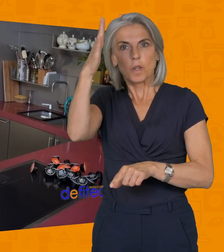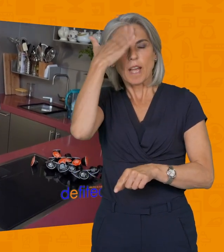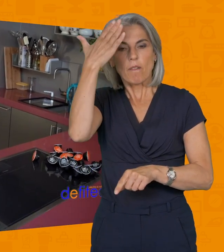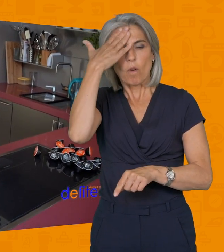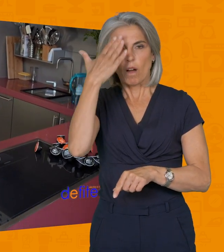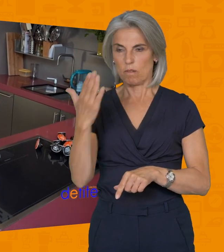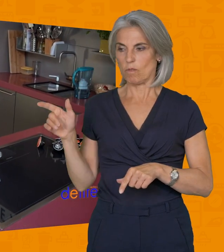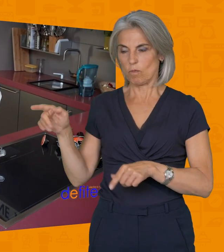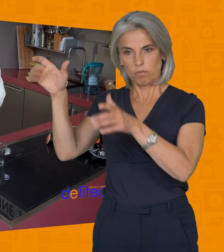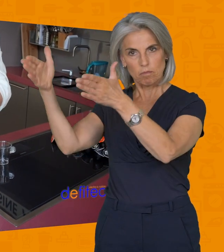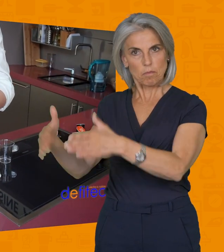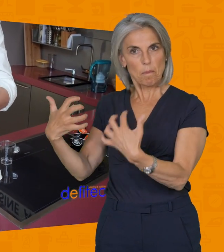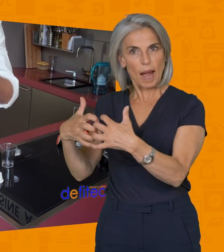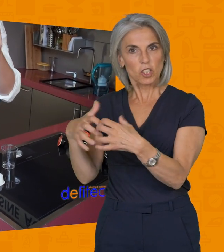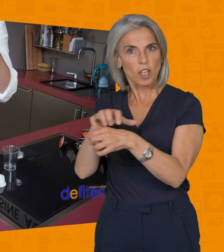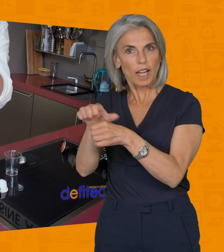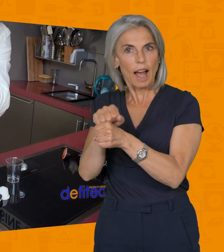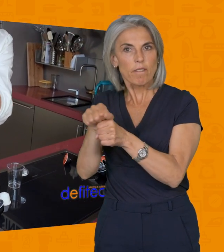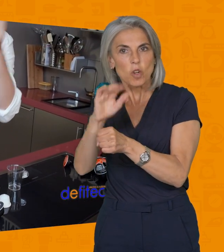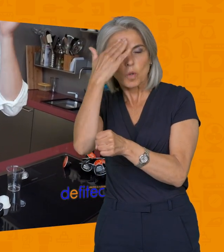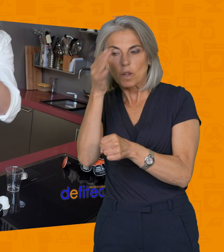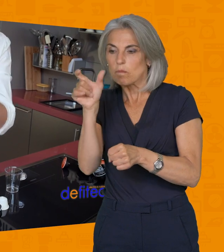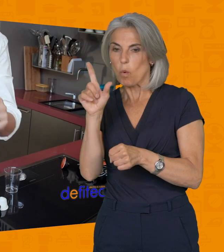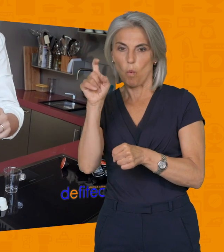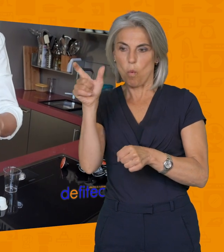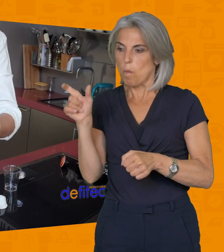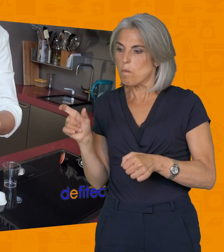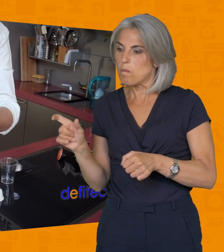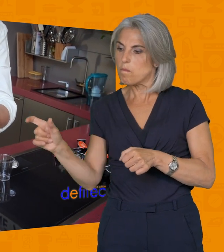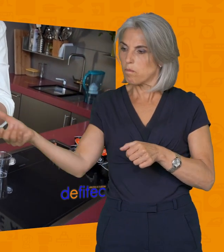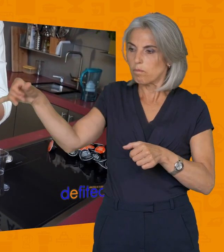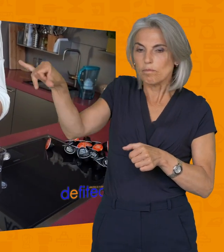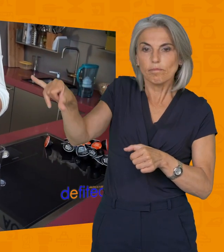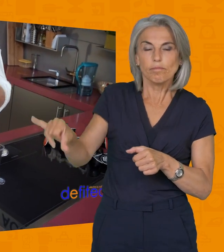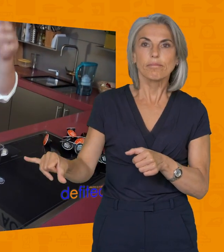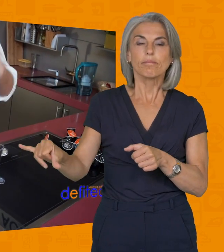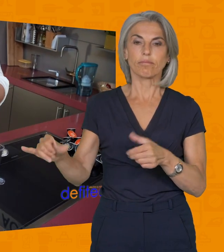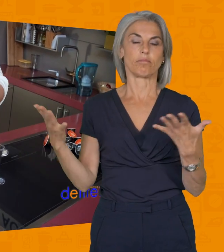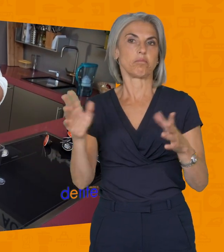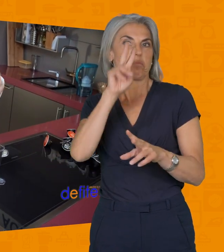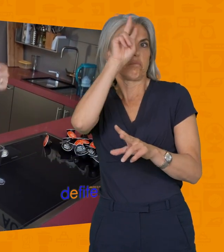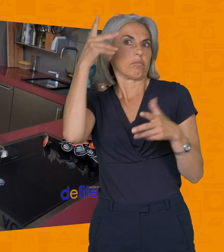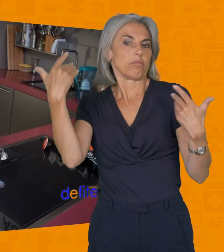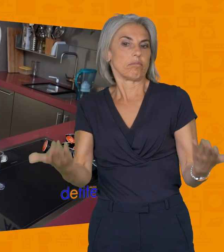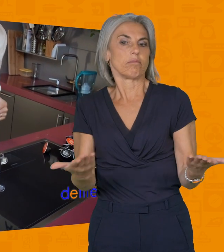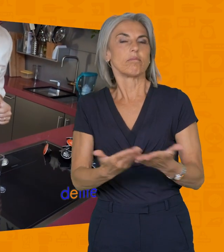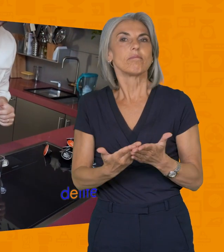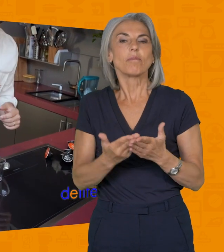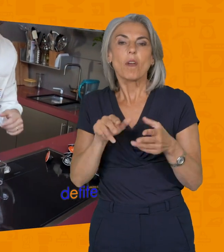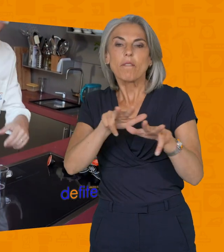connaissez tous la Dolce Gusto, peu importe le modèle, vous mettez de l'eau à l'arrière, le classique des classiques. Pourquoi cette petite vidéo astuce